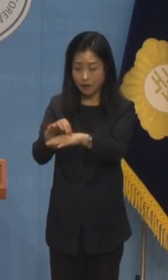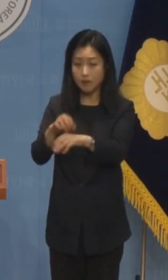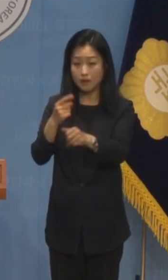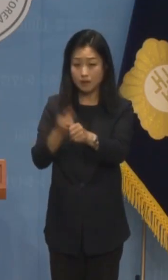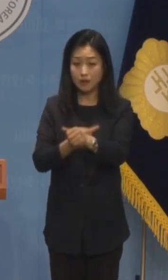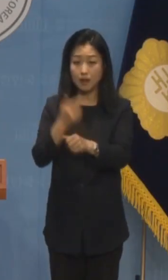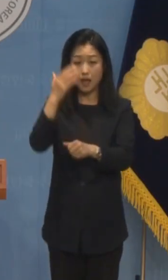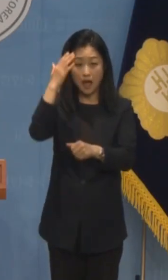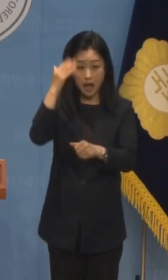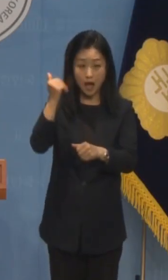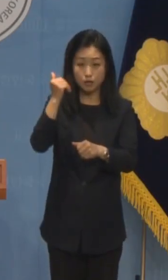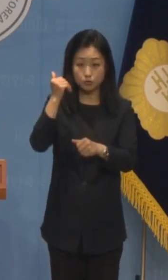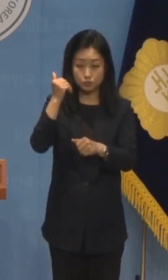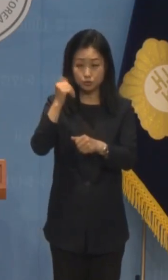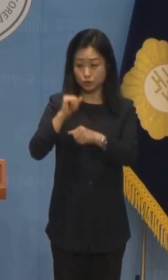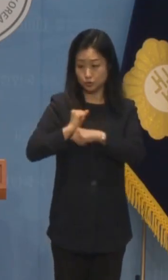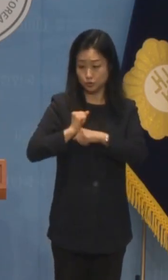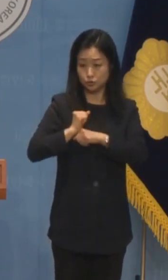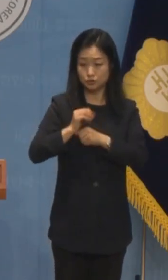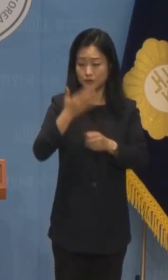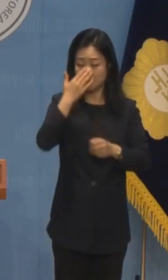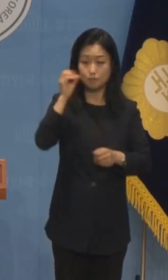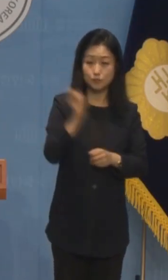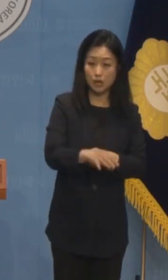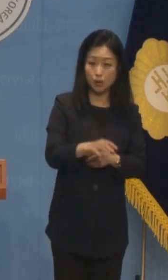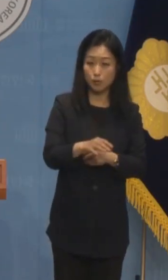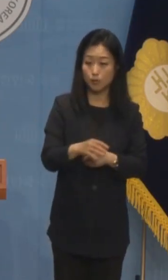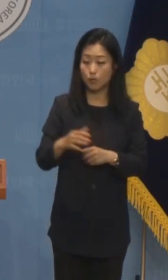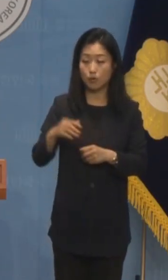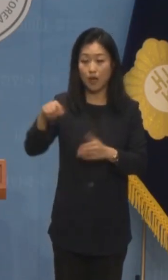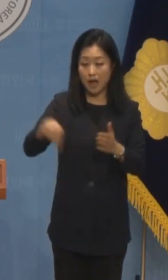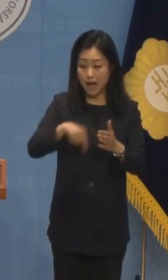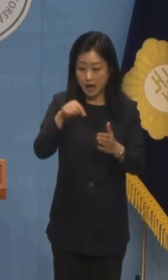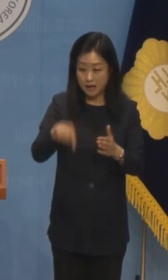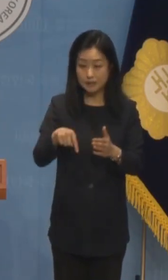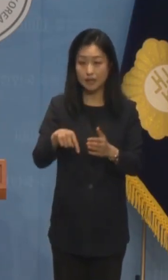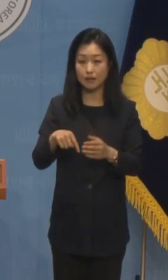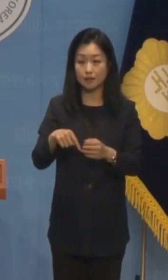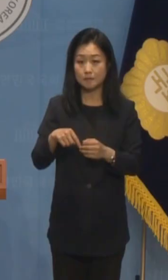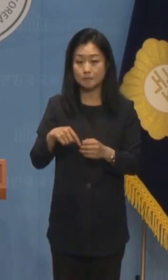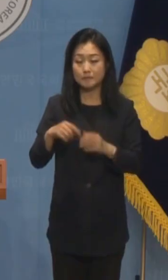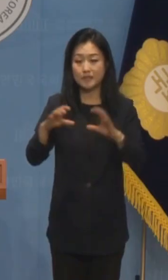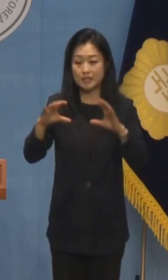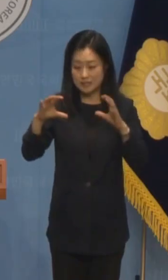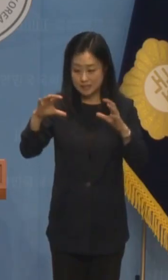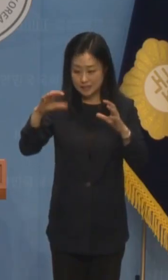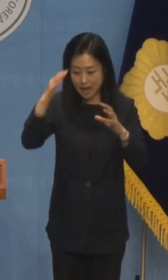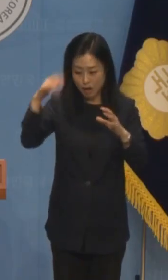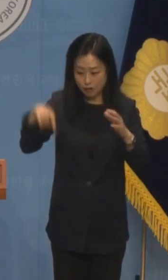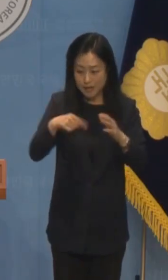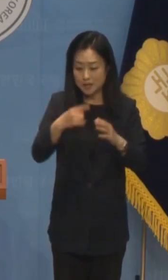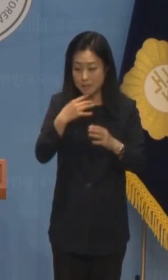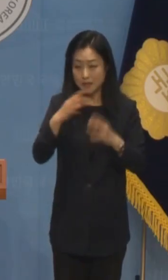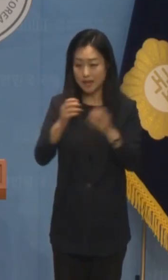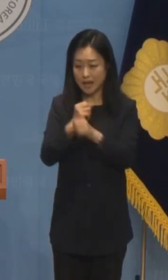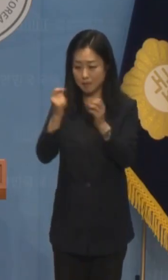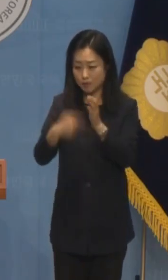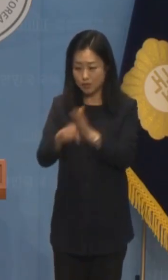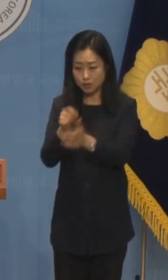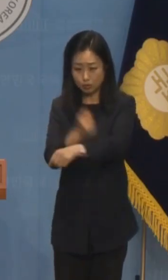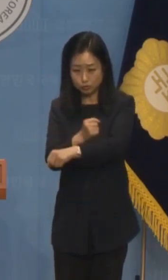항일무장 독립운동은 배제하고 국내 민족 독립운동만을 기념하는 기념관을 짓겠다고 하니